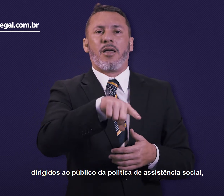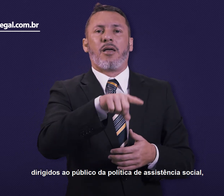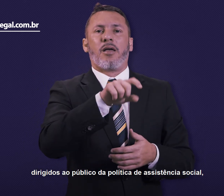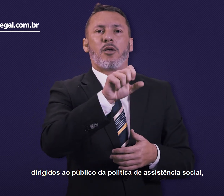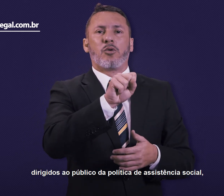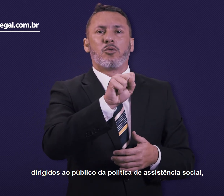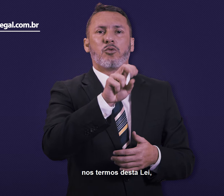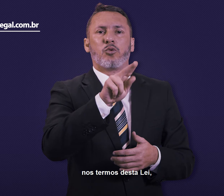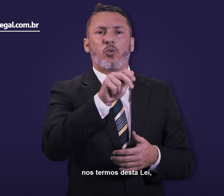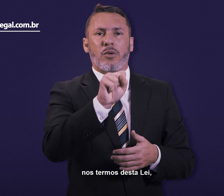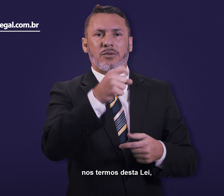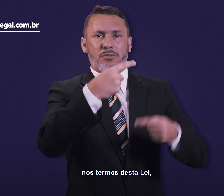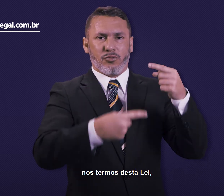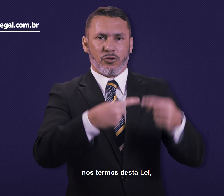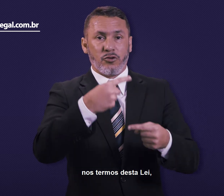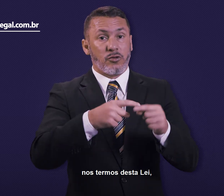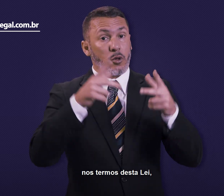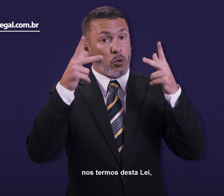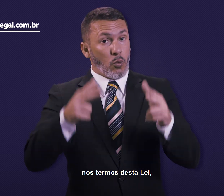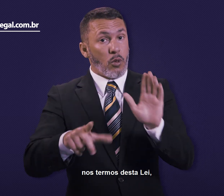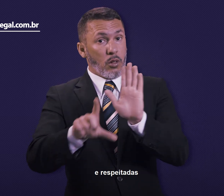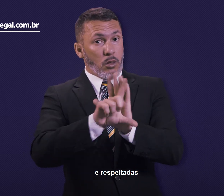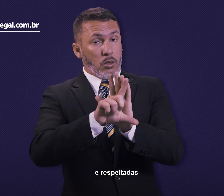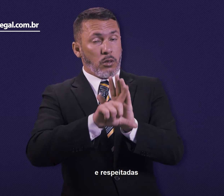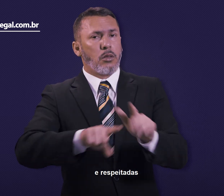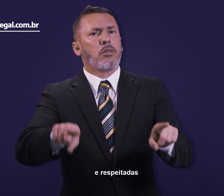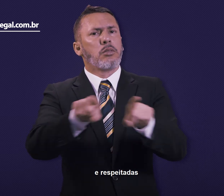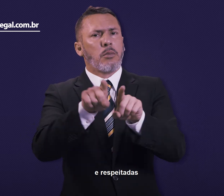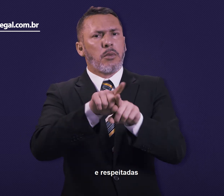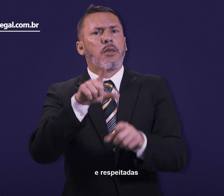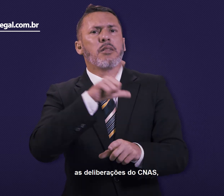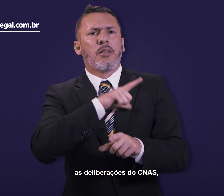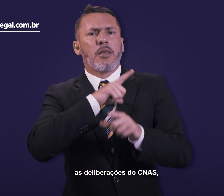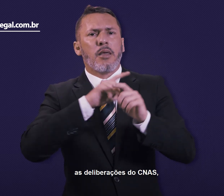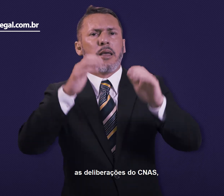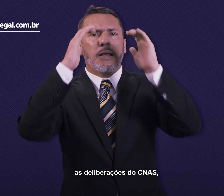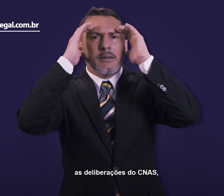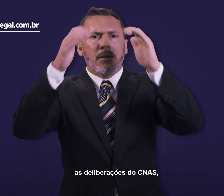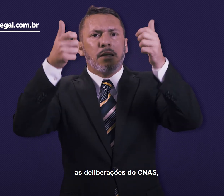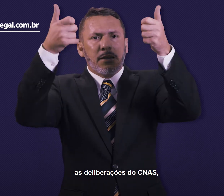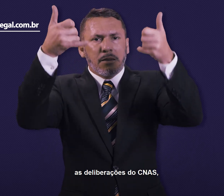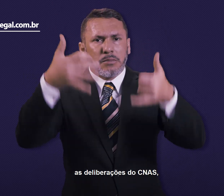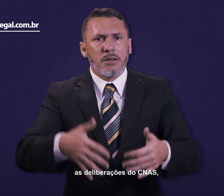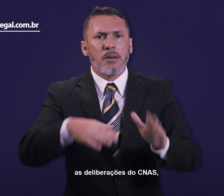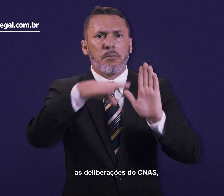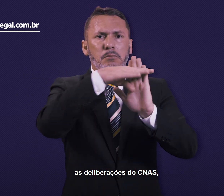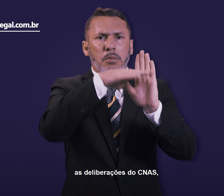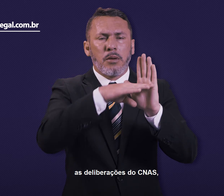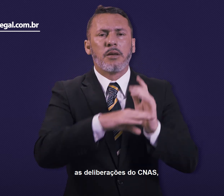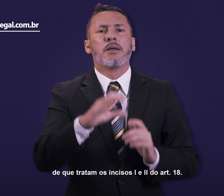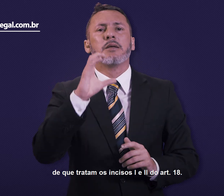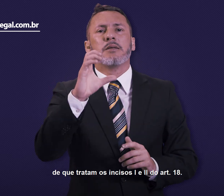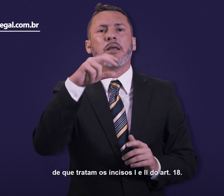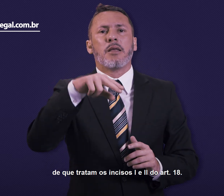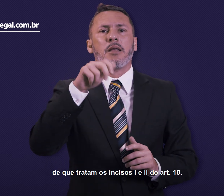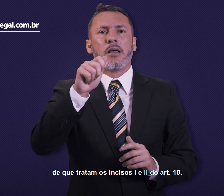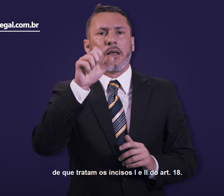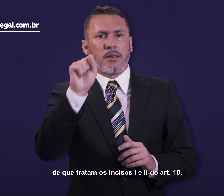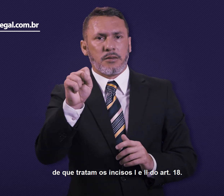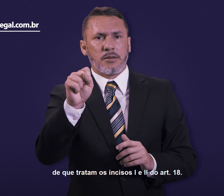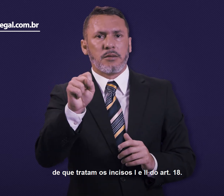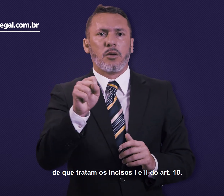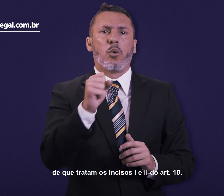assistência social nos termos desta lei e respeitadas as deliberações do CNAS de que